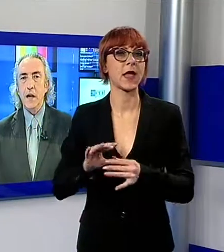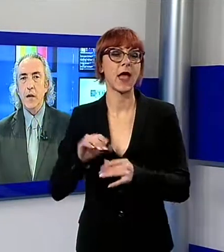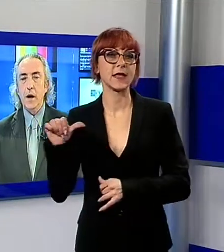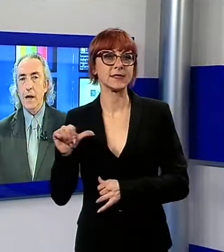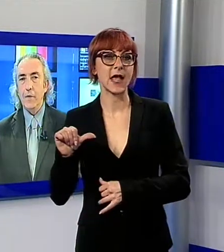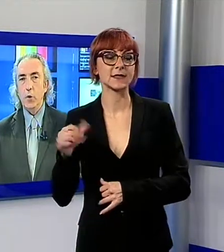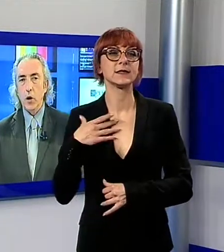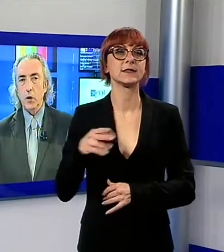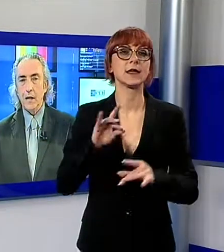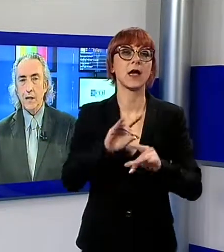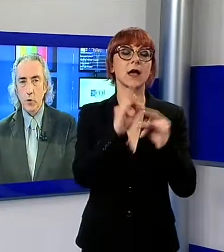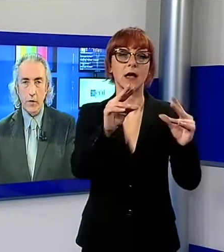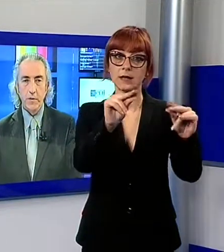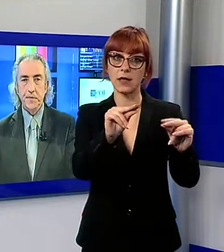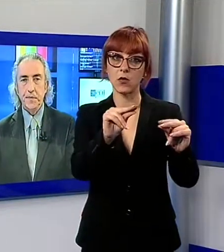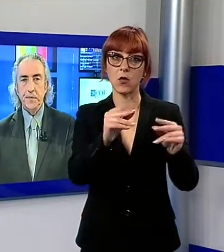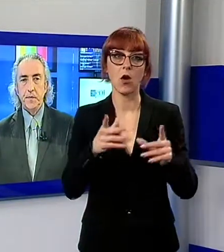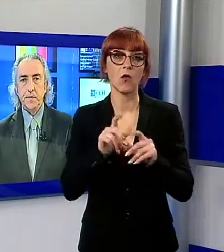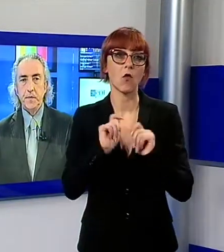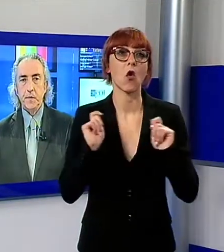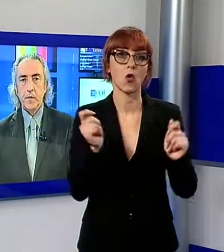Sassi-Eglio e il capoluogo Castelnuovo.